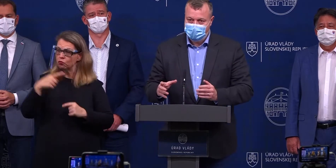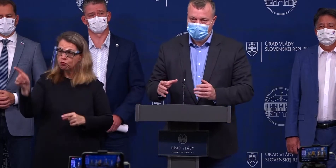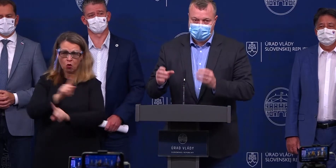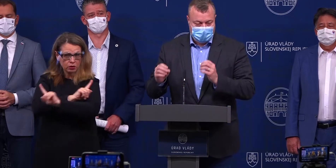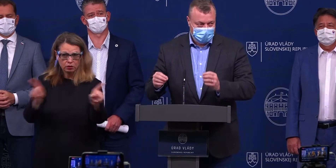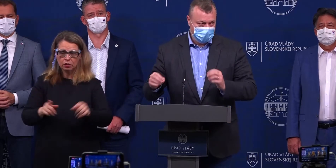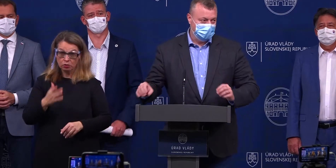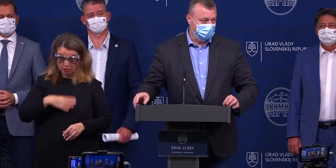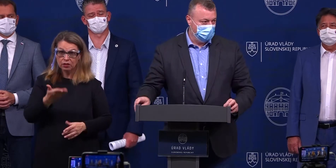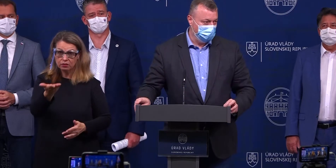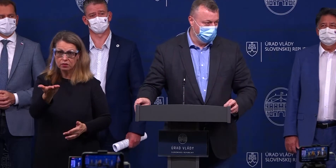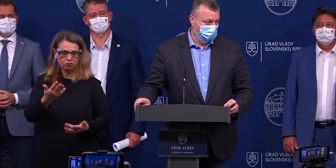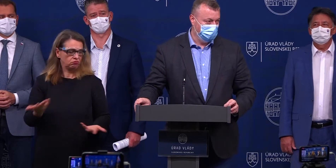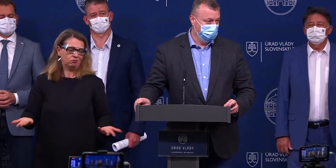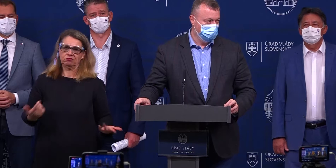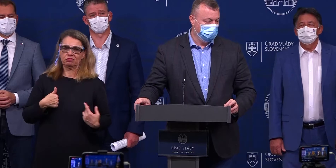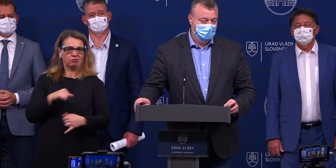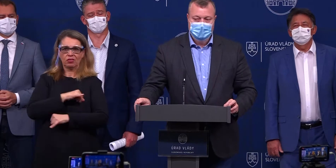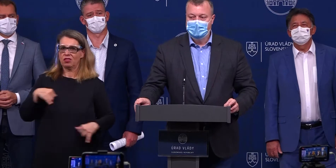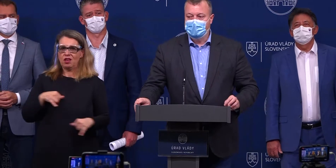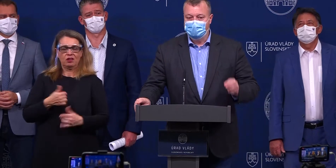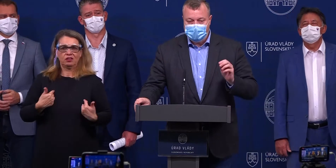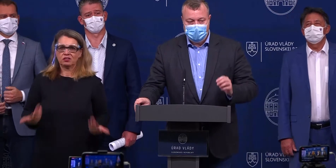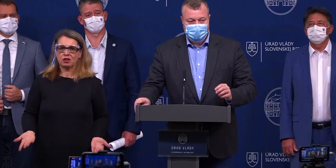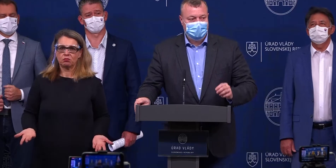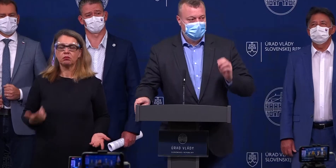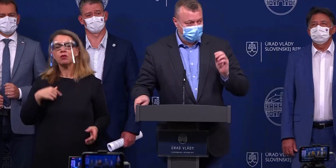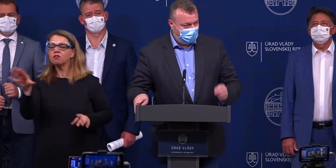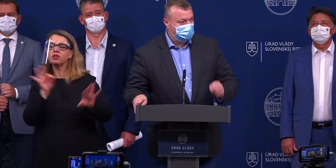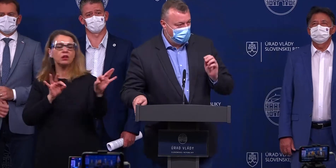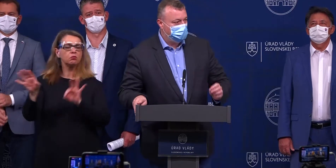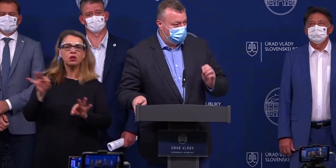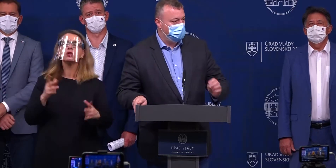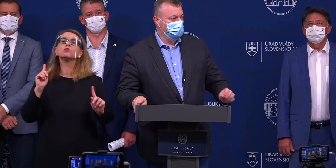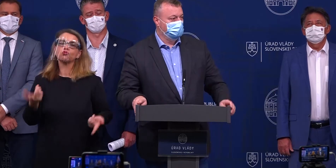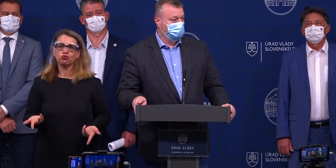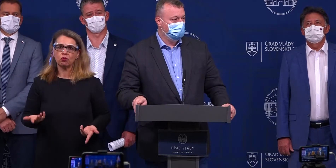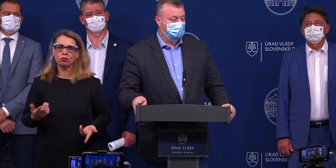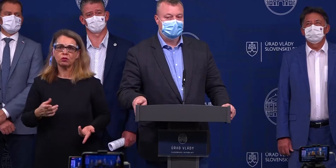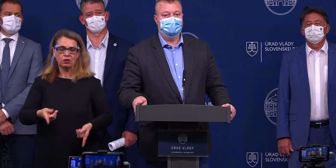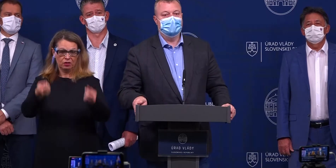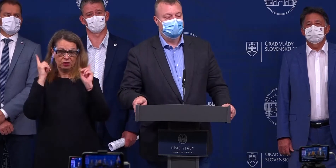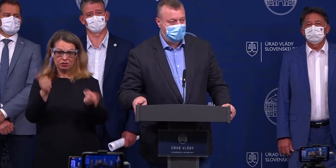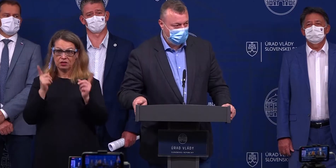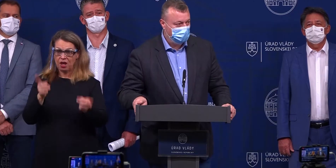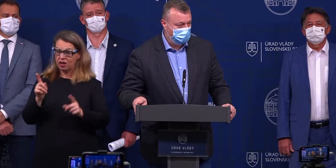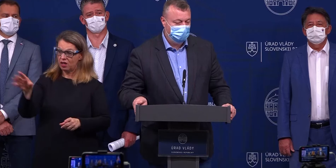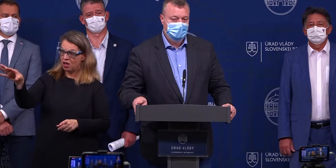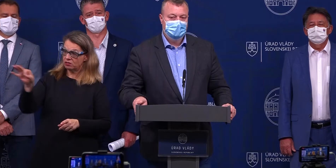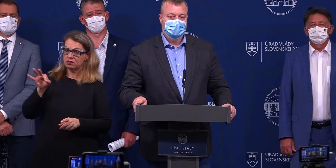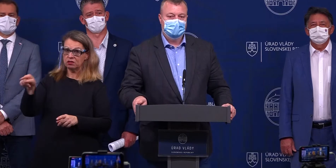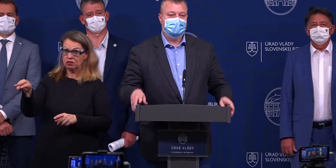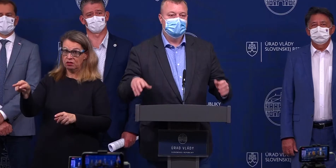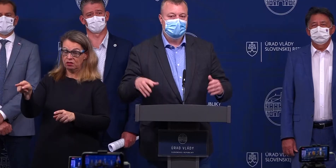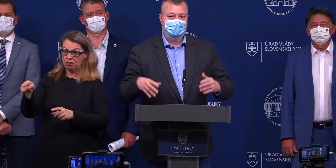obmedzenie stretávania sa s inými ľuďmi, alebo si mám vybrať zákaz slobody pohybu, tak si vyberiem radšej to,